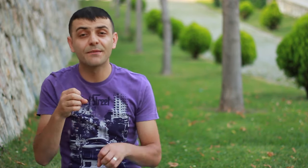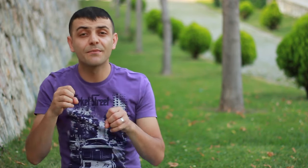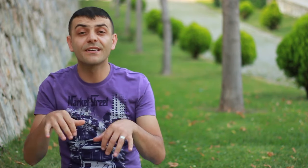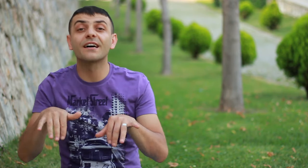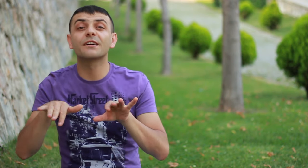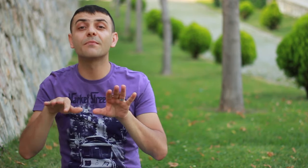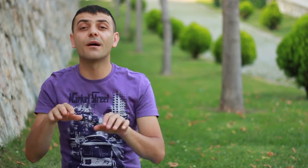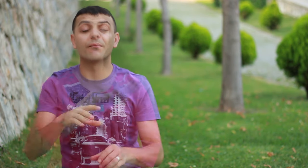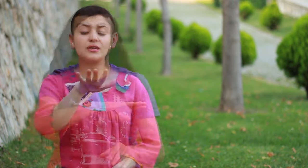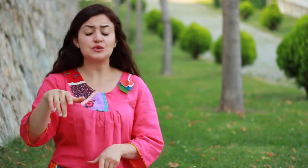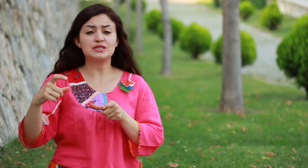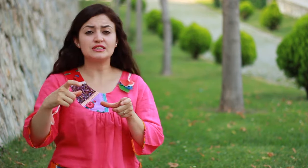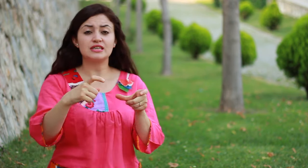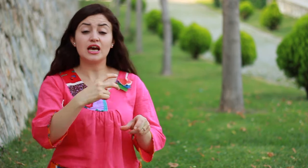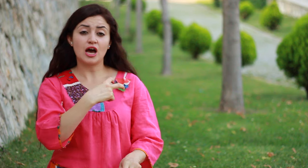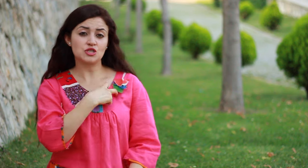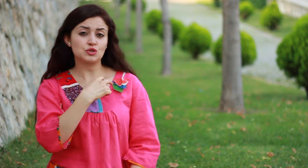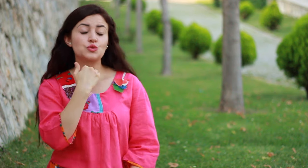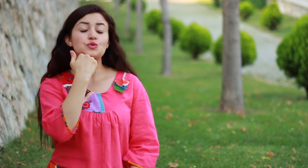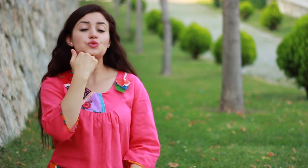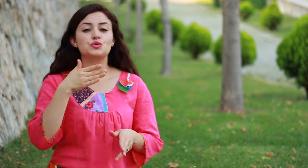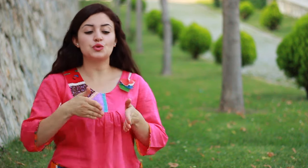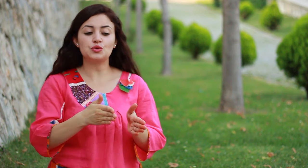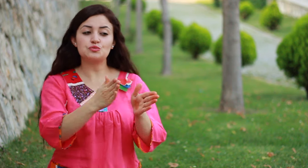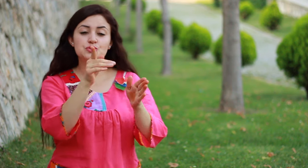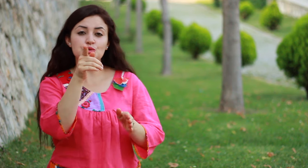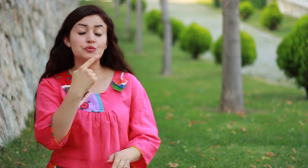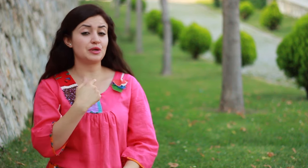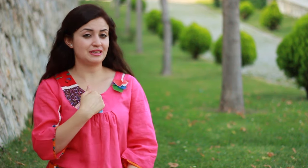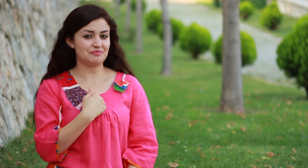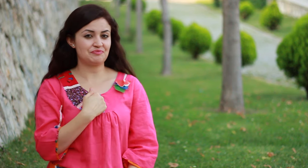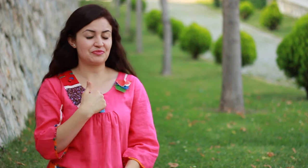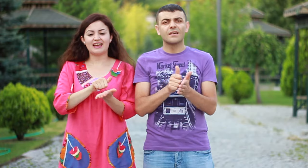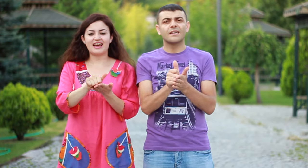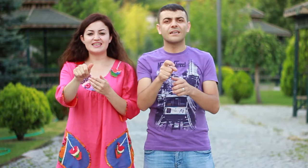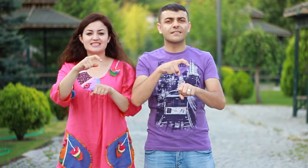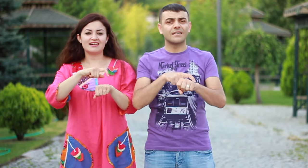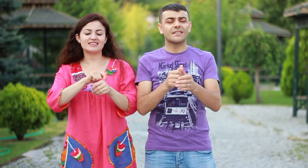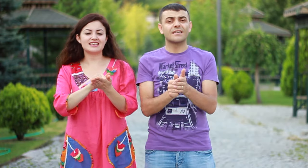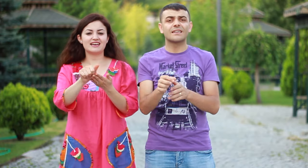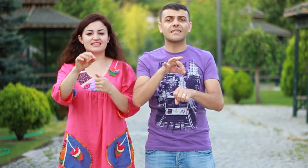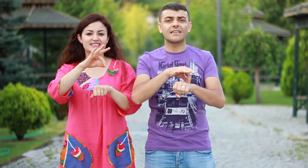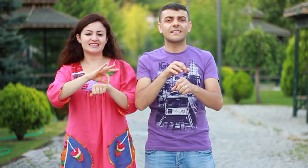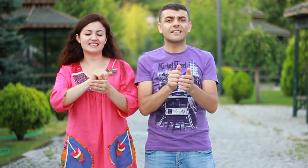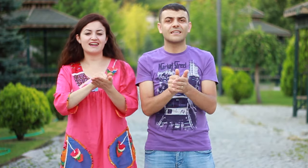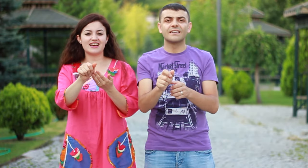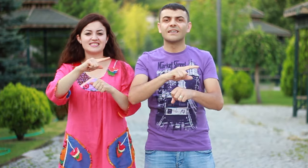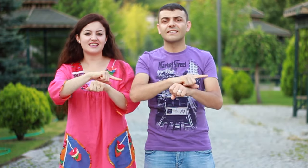bırakmam Dört yanı aşk dolu yolumsun benim Her saat her dakika her